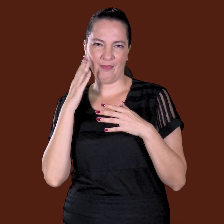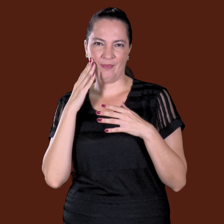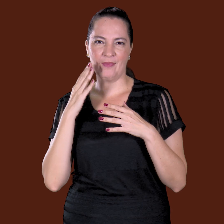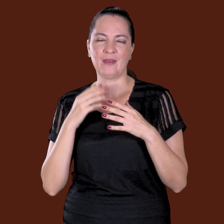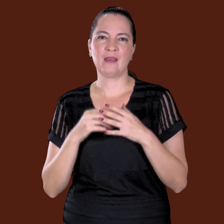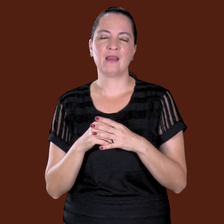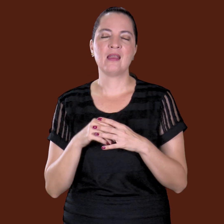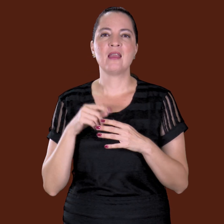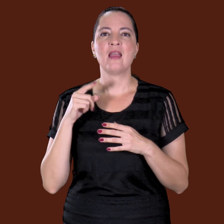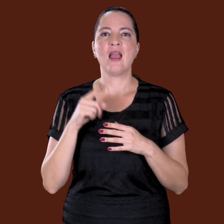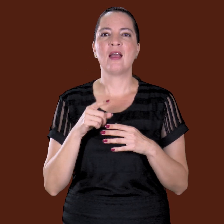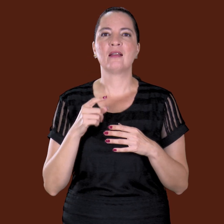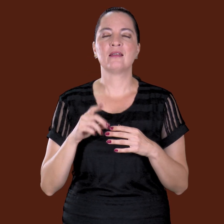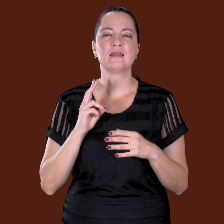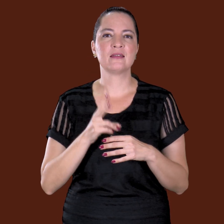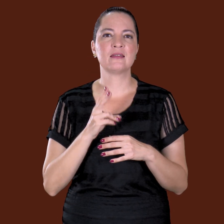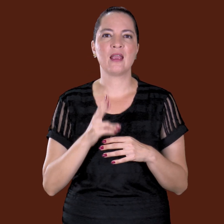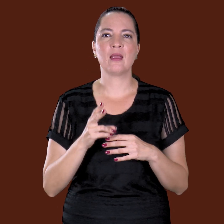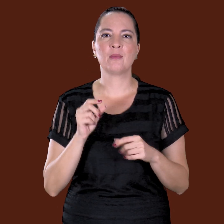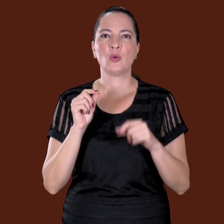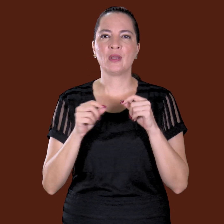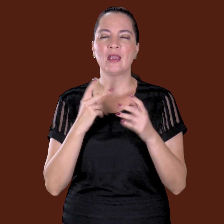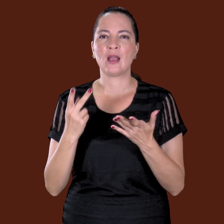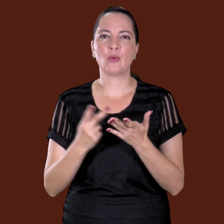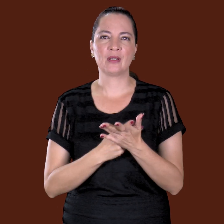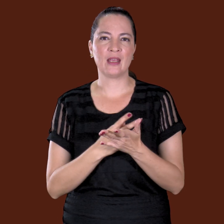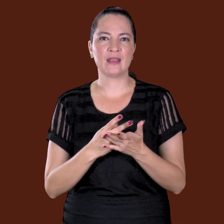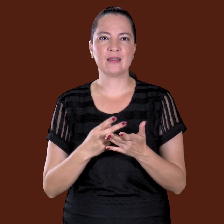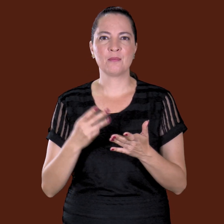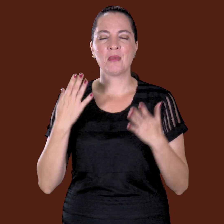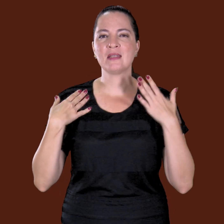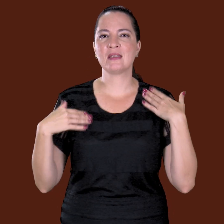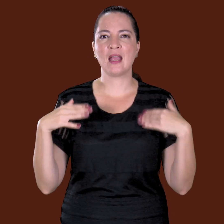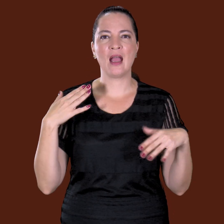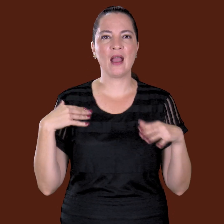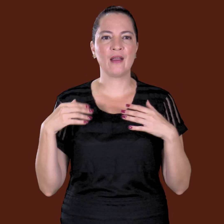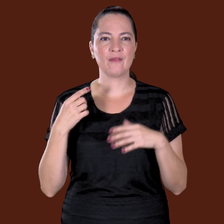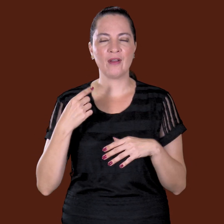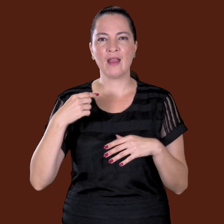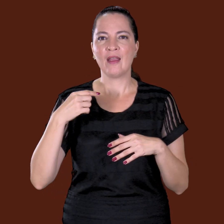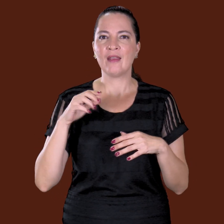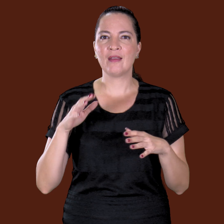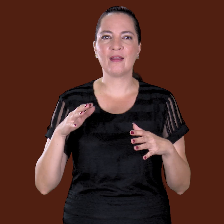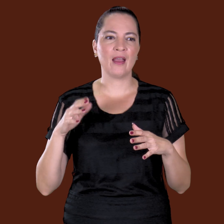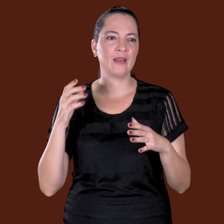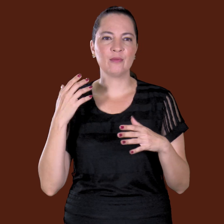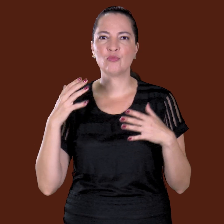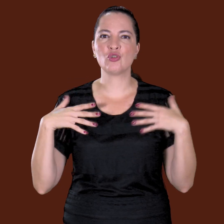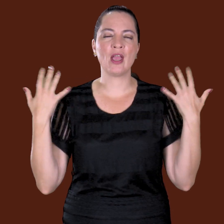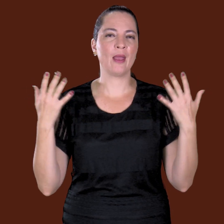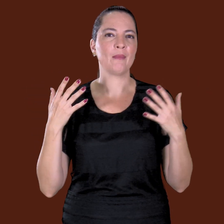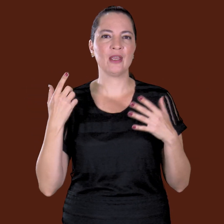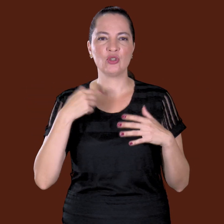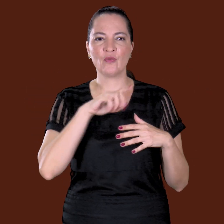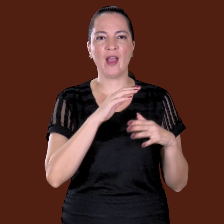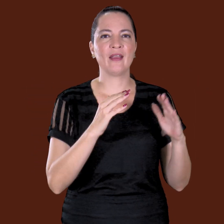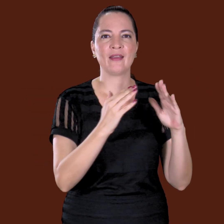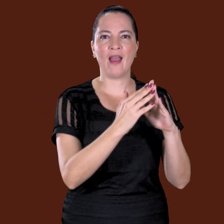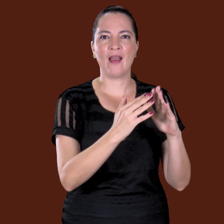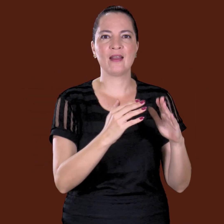E aí ela vivia aparecendo do nada, assim, na casa das pessoas. Ela vagava, assim,